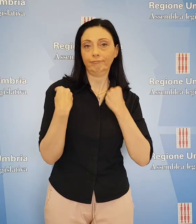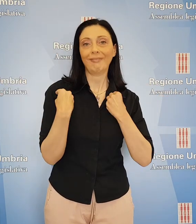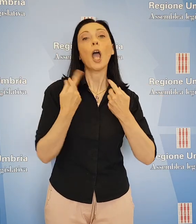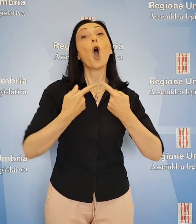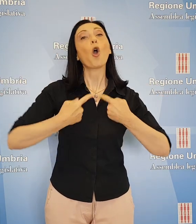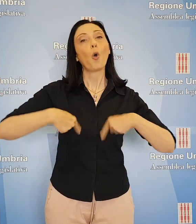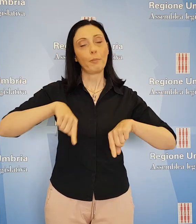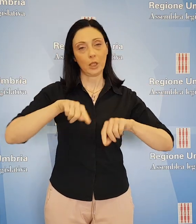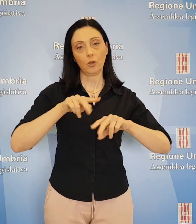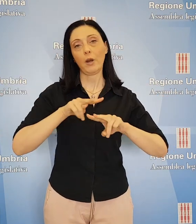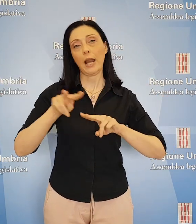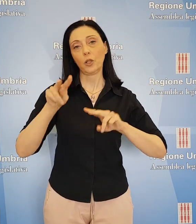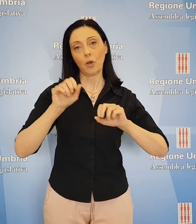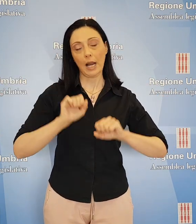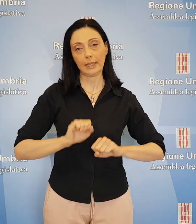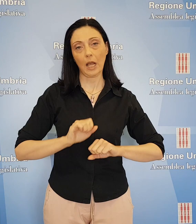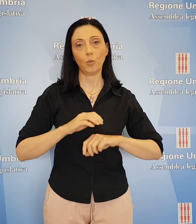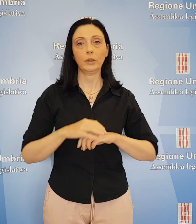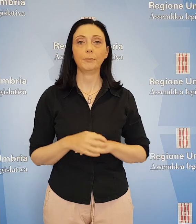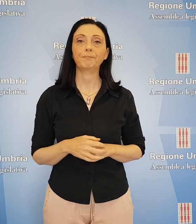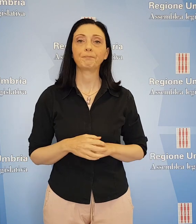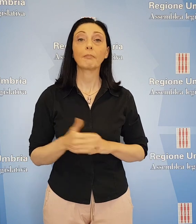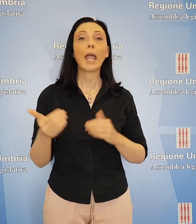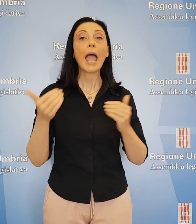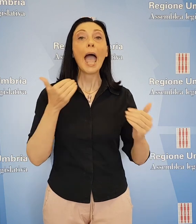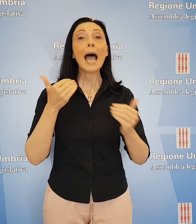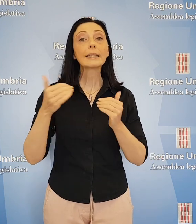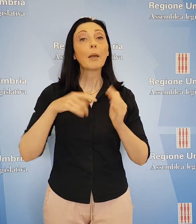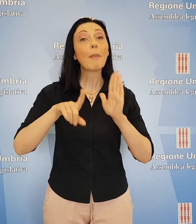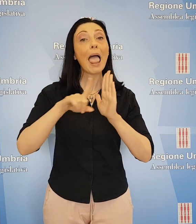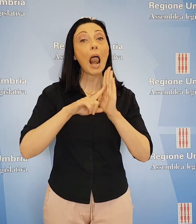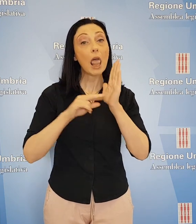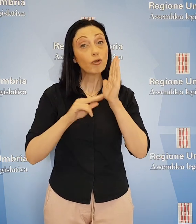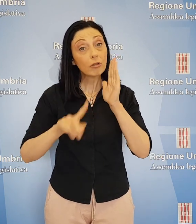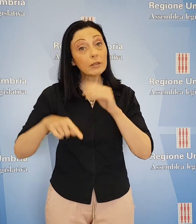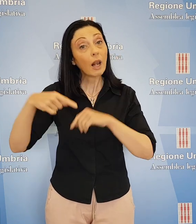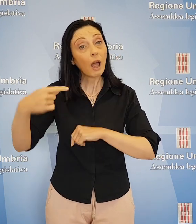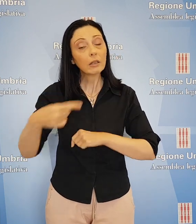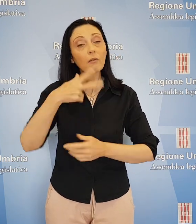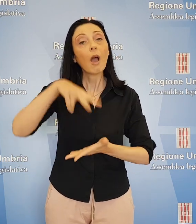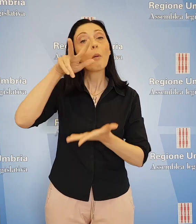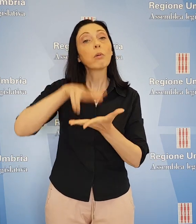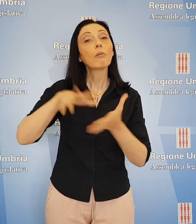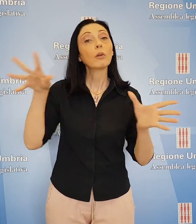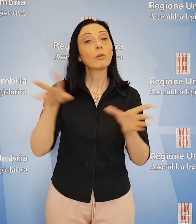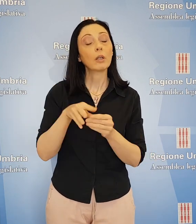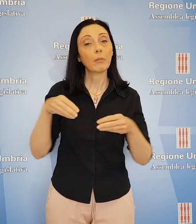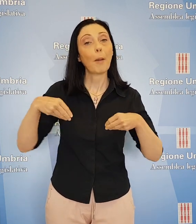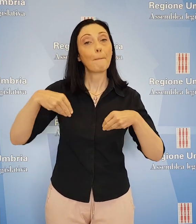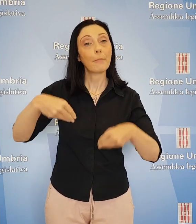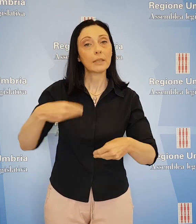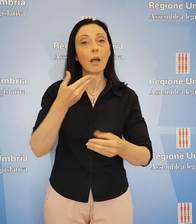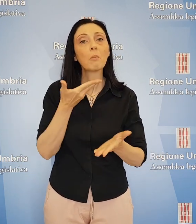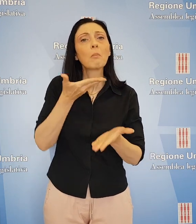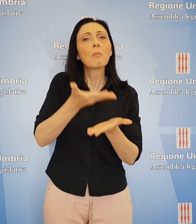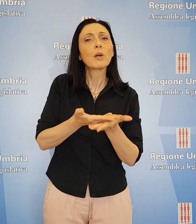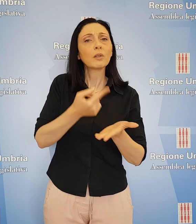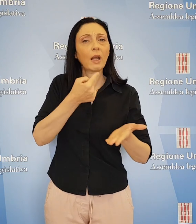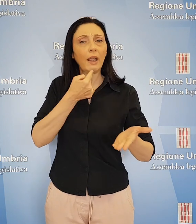Commissione Nazionale Salute. A seguire, l'Assemblea Legislativa ha approvato all'unanimità dei presenti la mozione